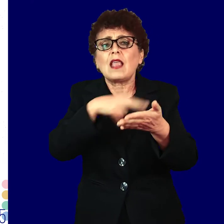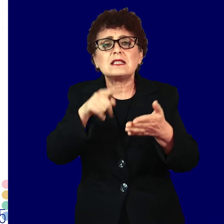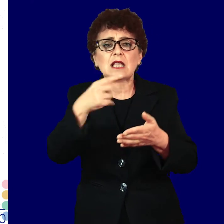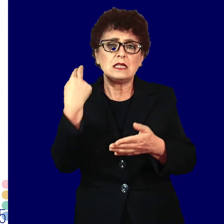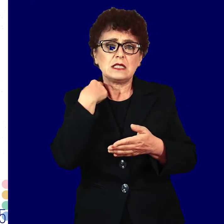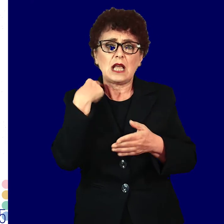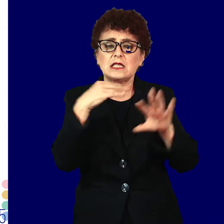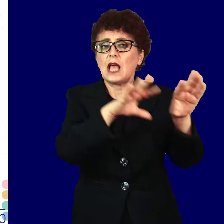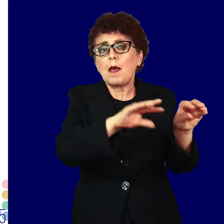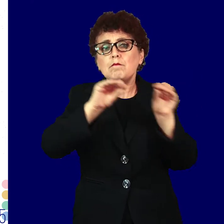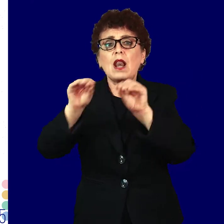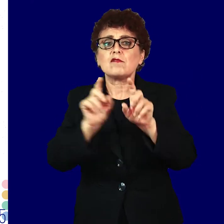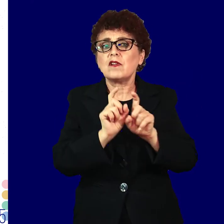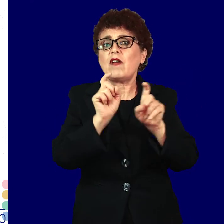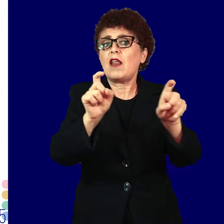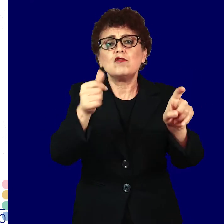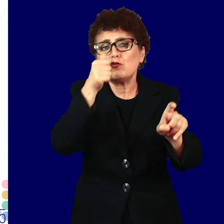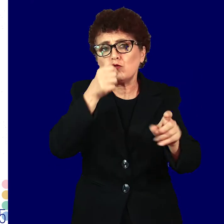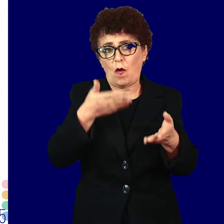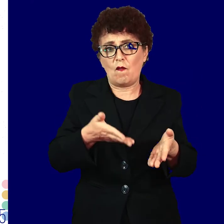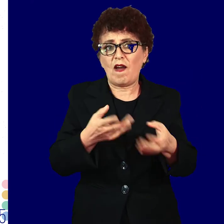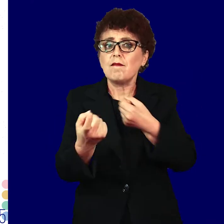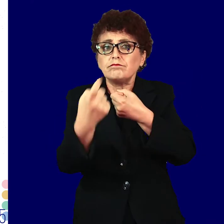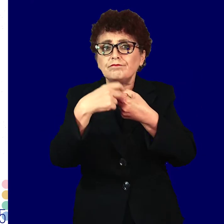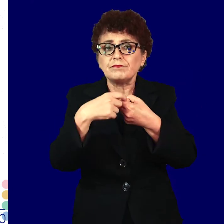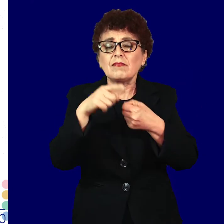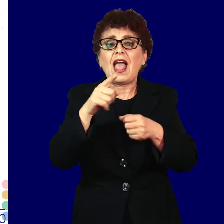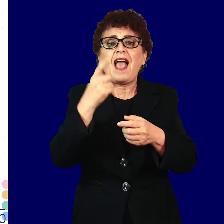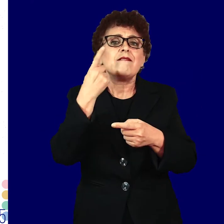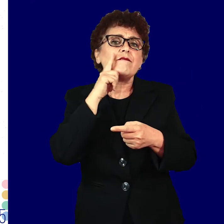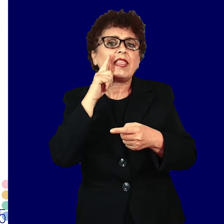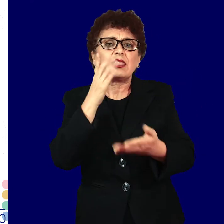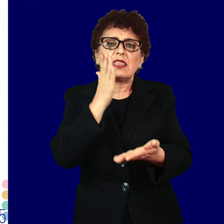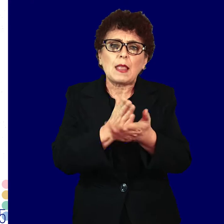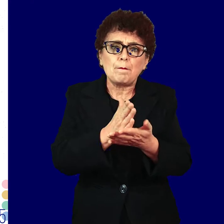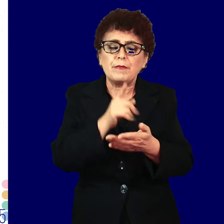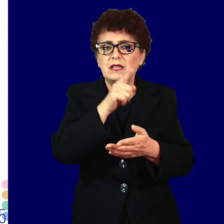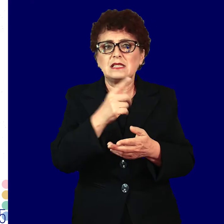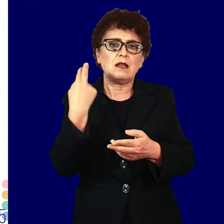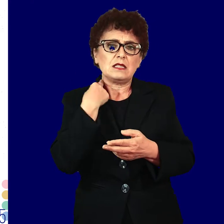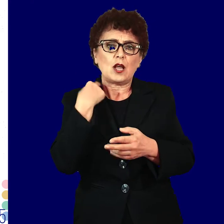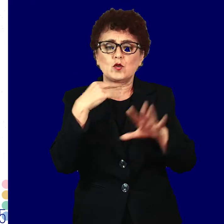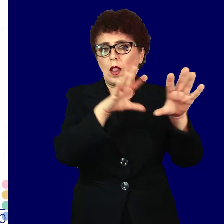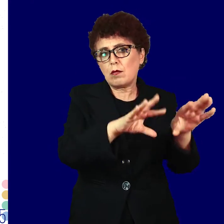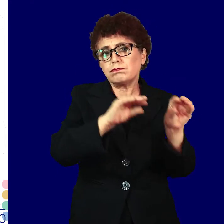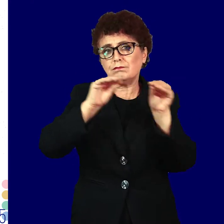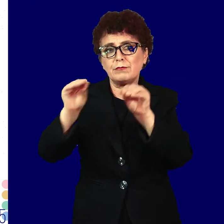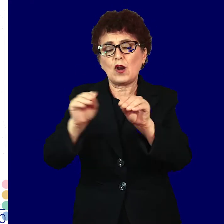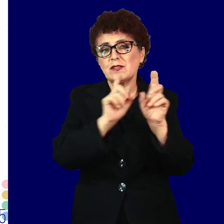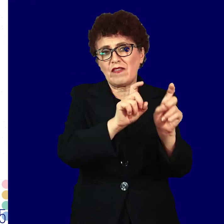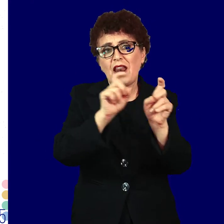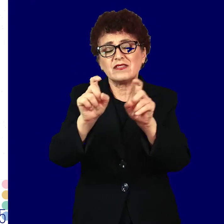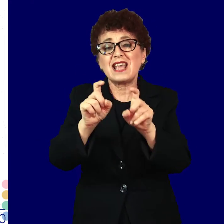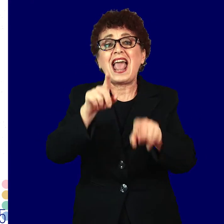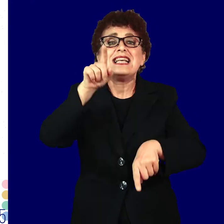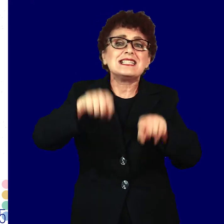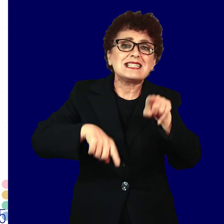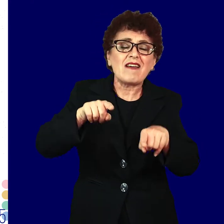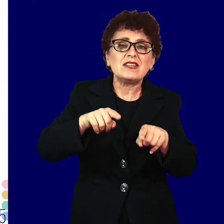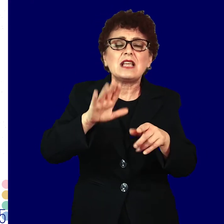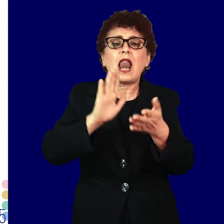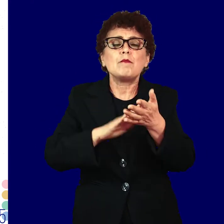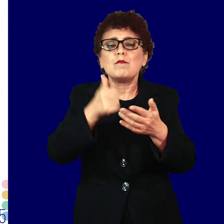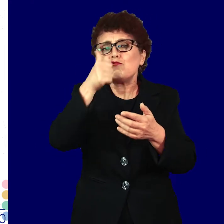сексуално пренослива инфекција? Видот на тестирање за сексуално пренослива инфекција зависи од